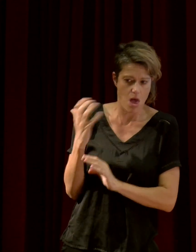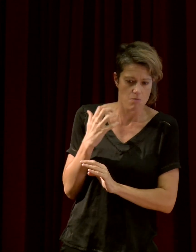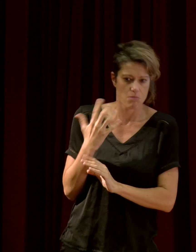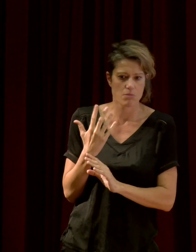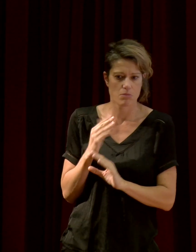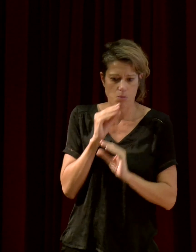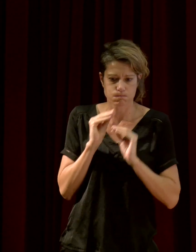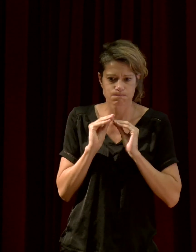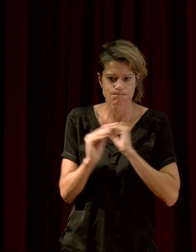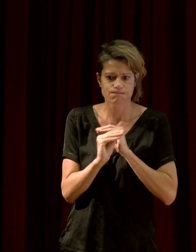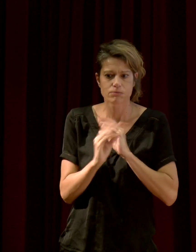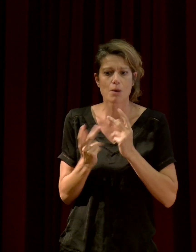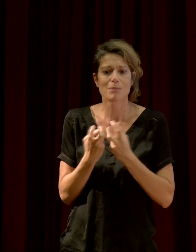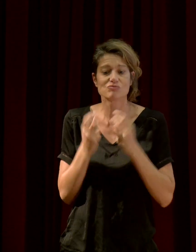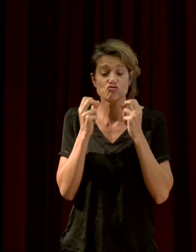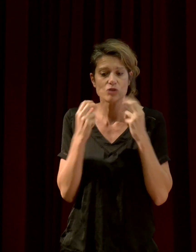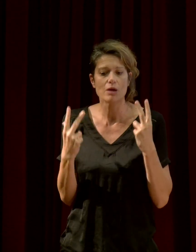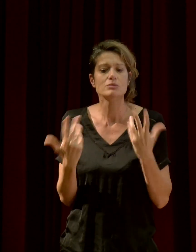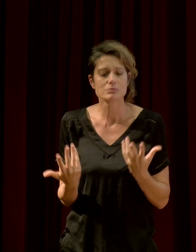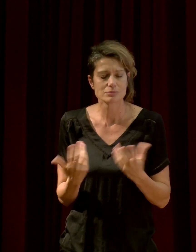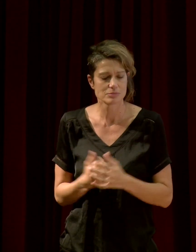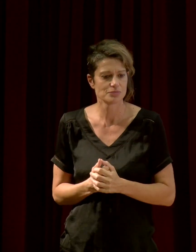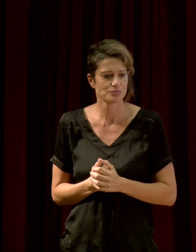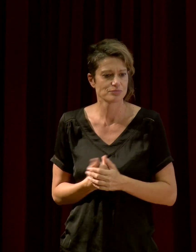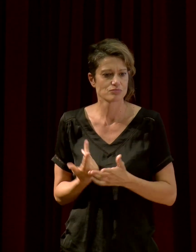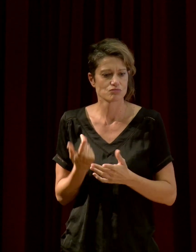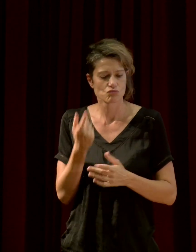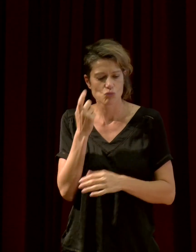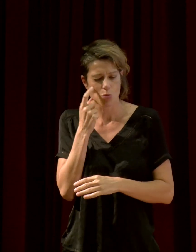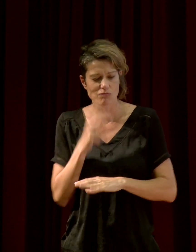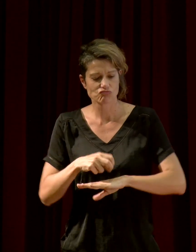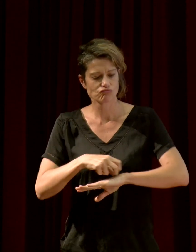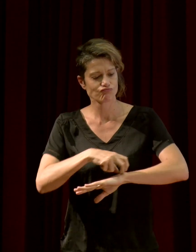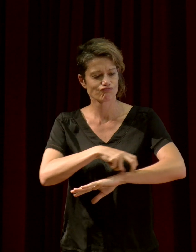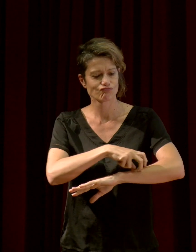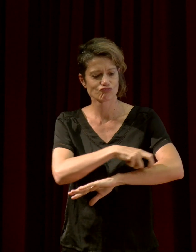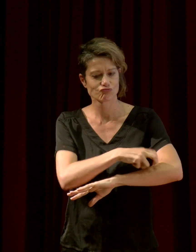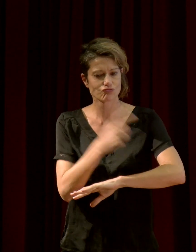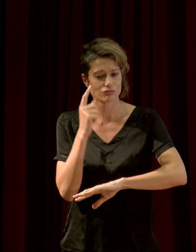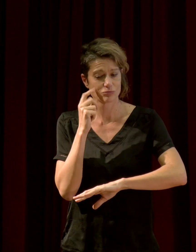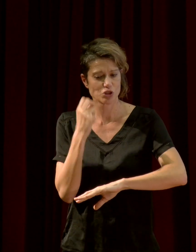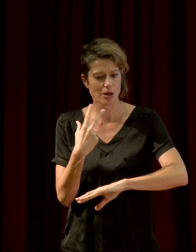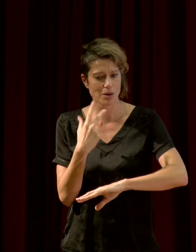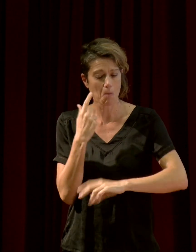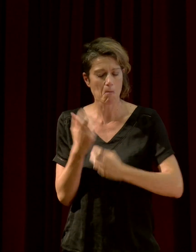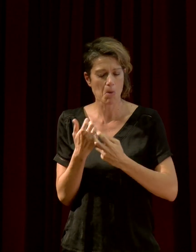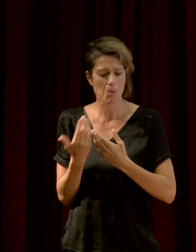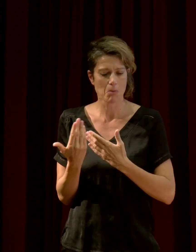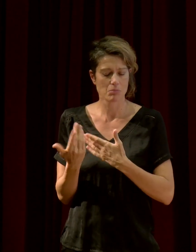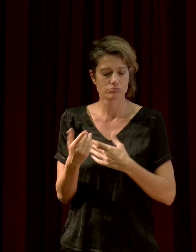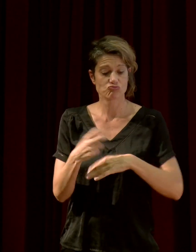classique, c'est le chat. Observez votre chat. Vous le verrez, peut-être. Vous ne l'entendrez pas. Vous ne l'entendez pas rentrer chez vous.